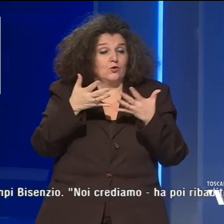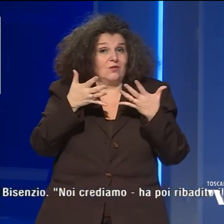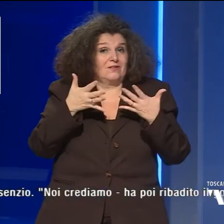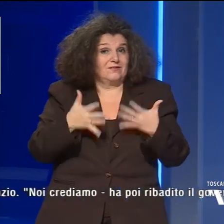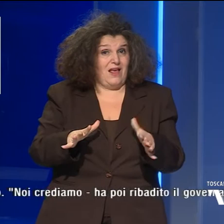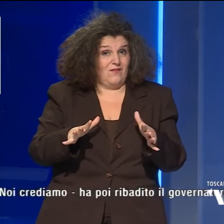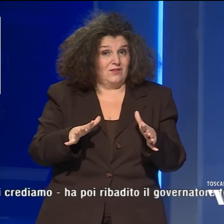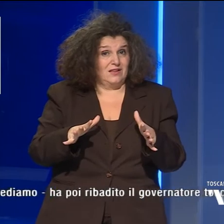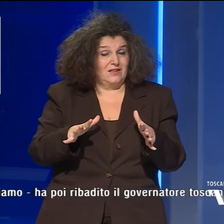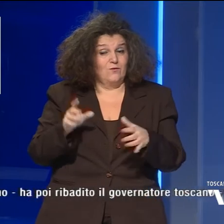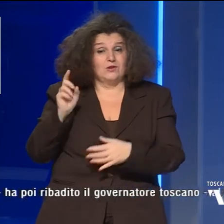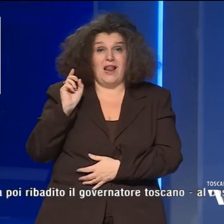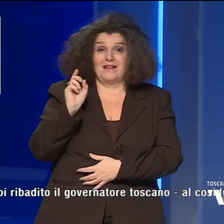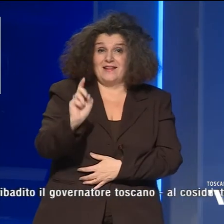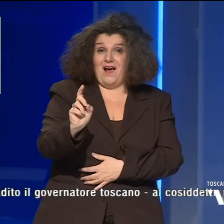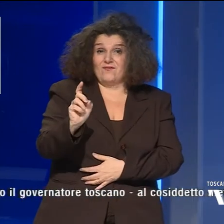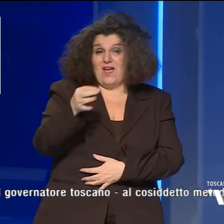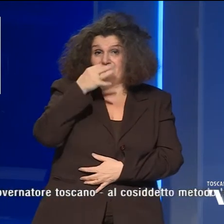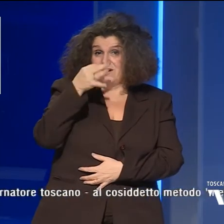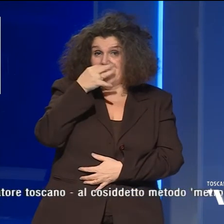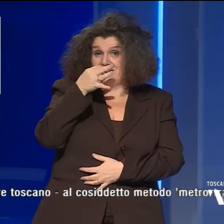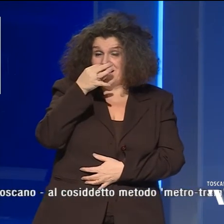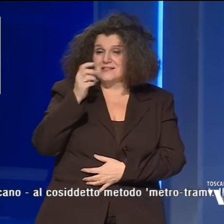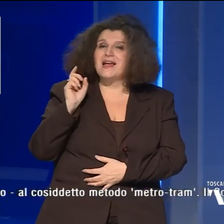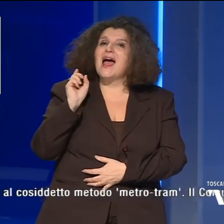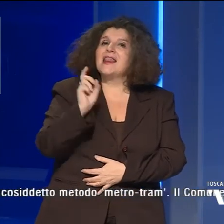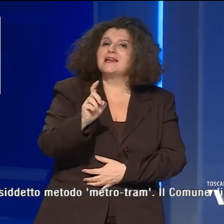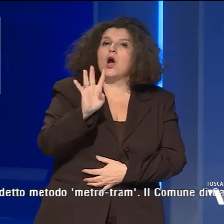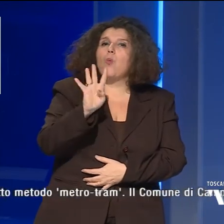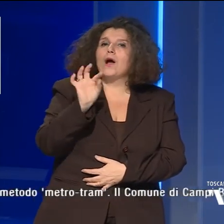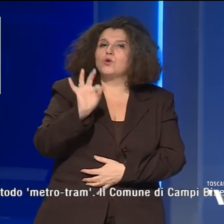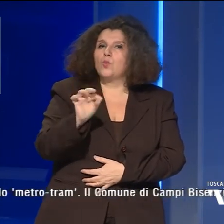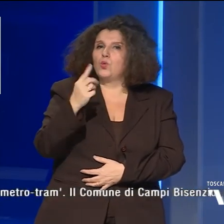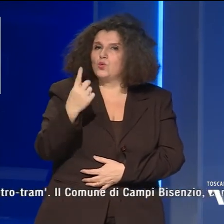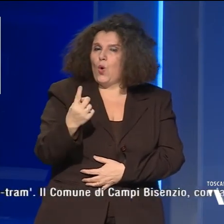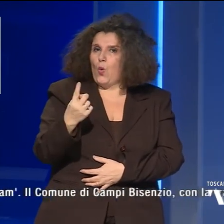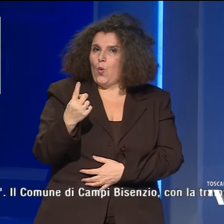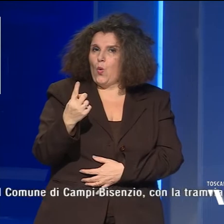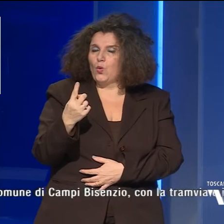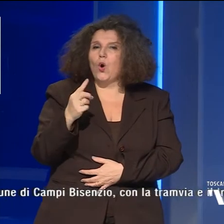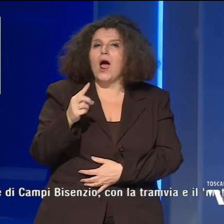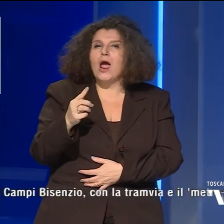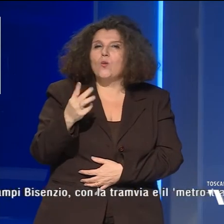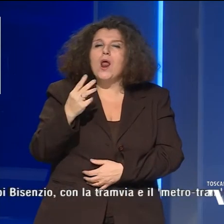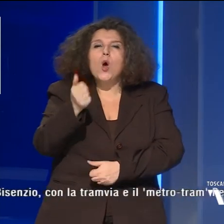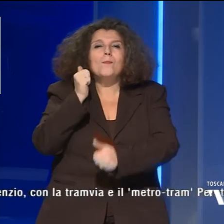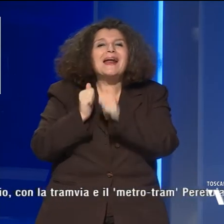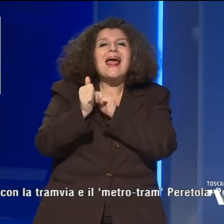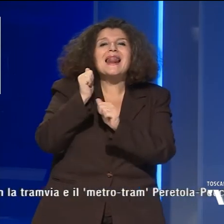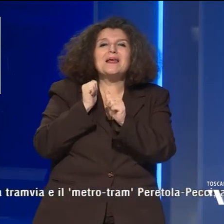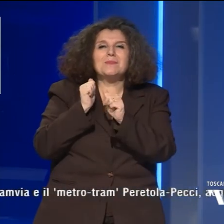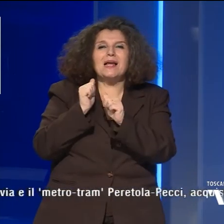del sistema tramviario fiorentino della linea 4.1 e di quello preliminare della